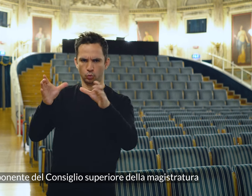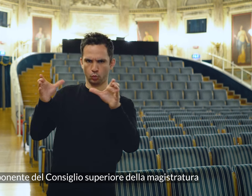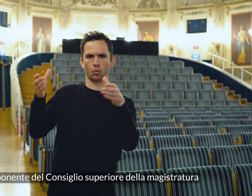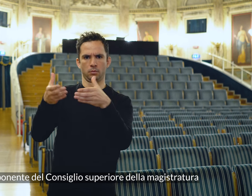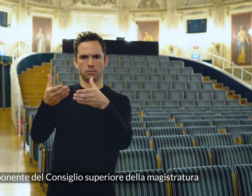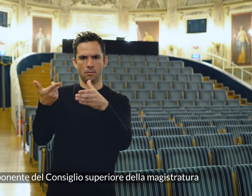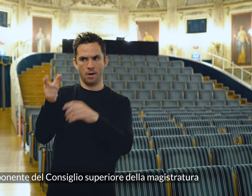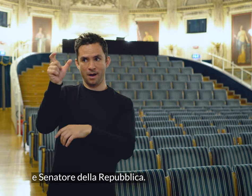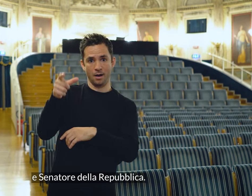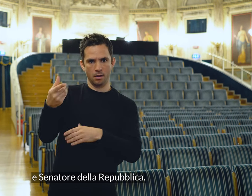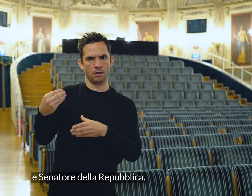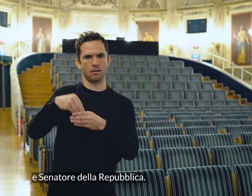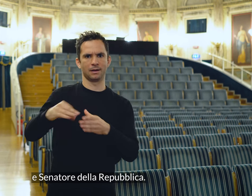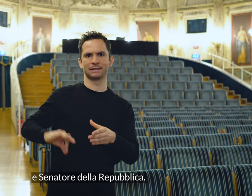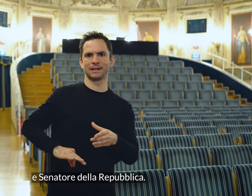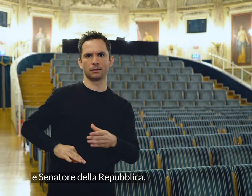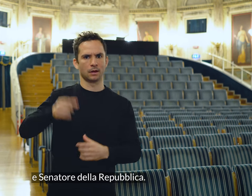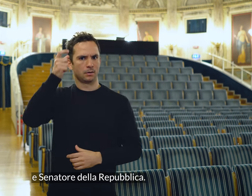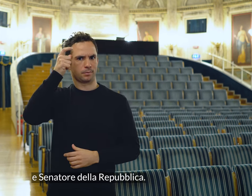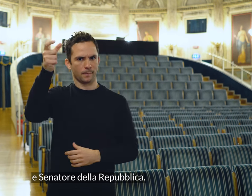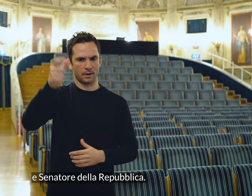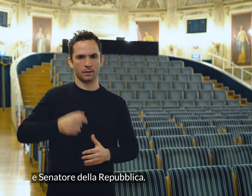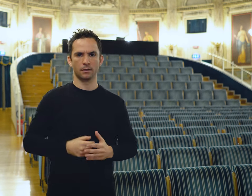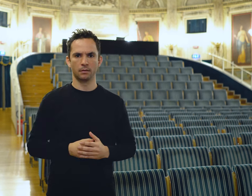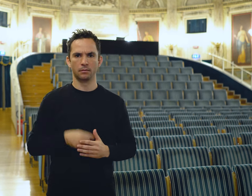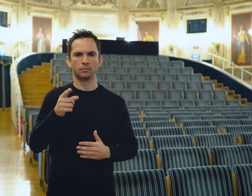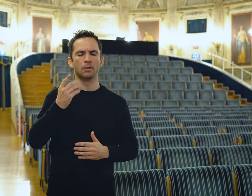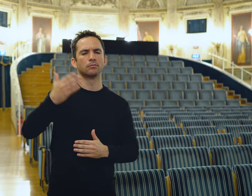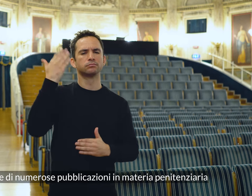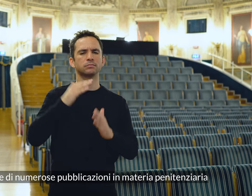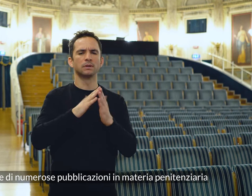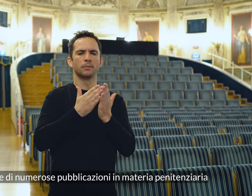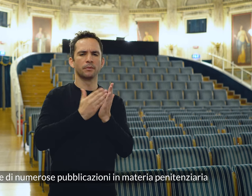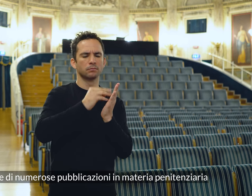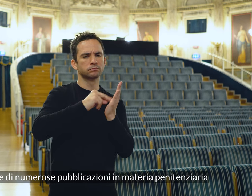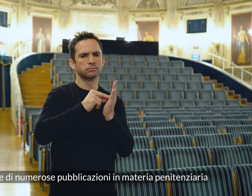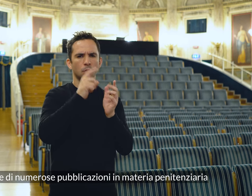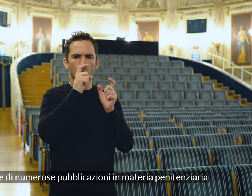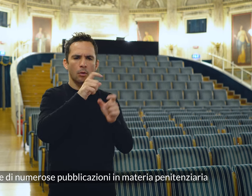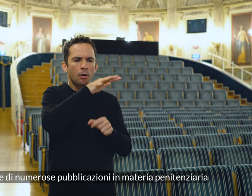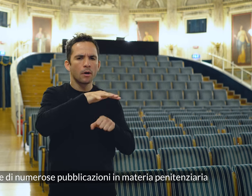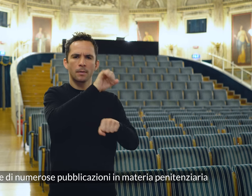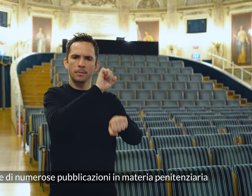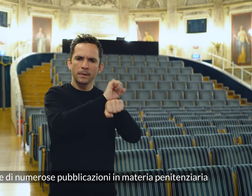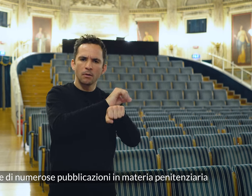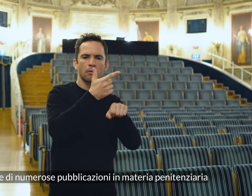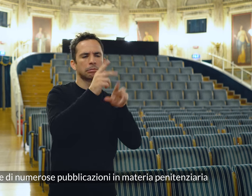Magistratura e senatore della Repubblica. È autore di numerose pubblicazioni in materia